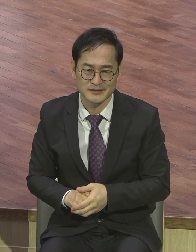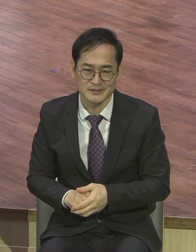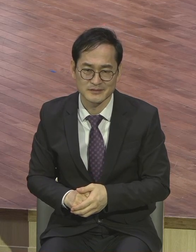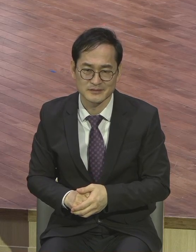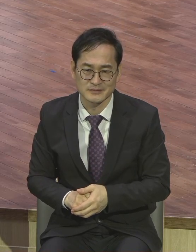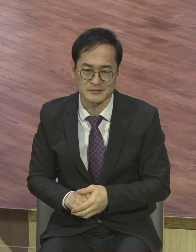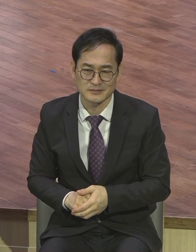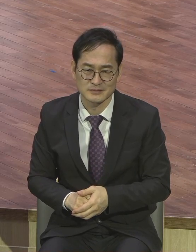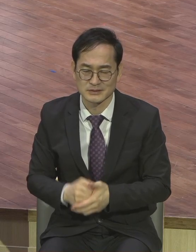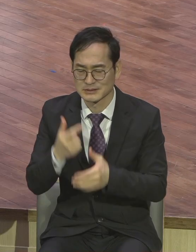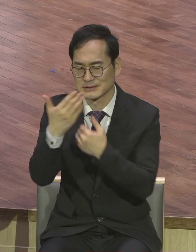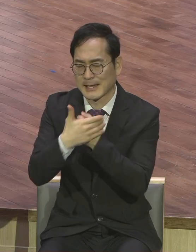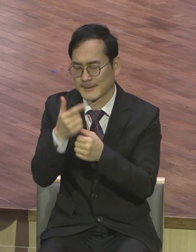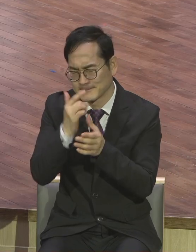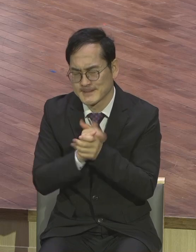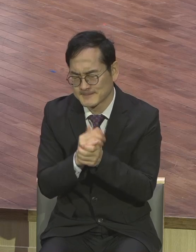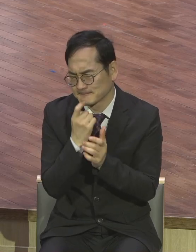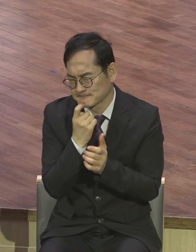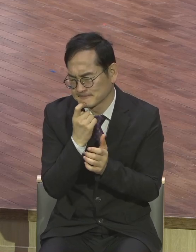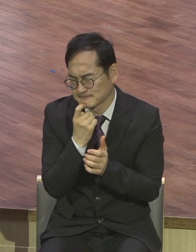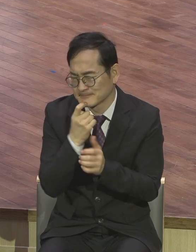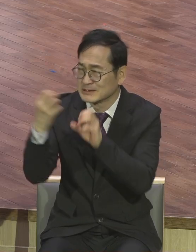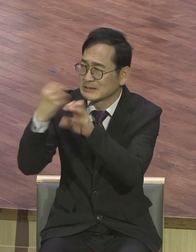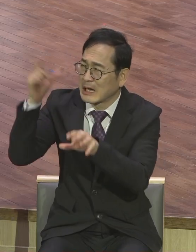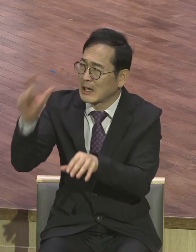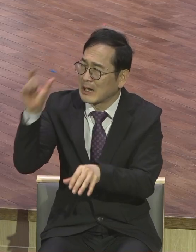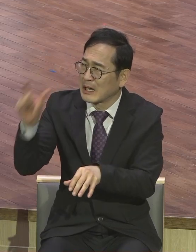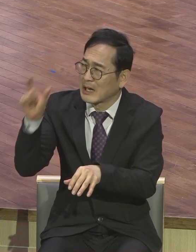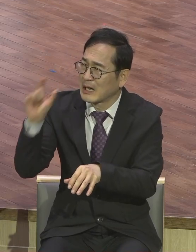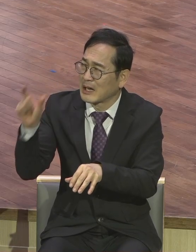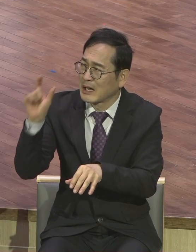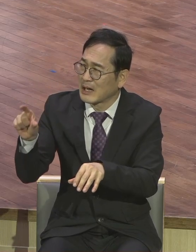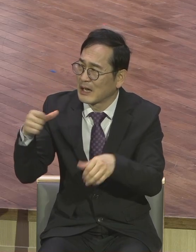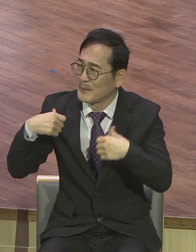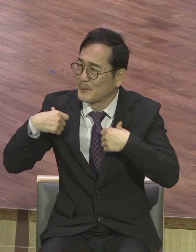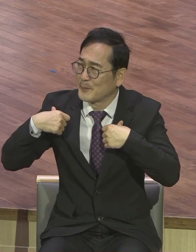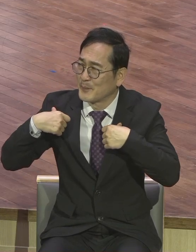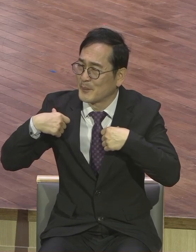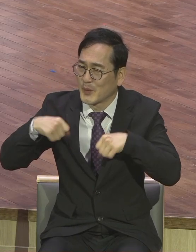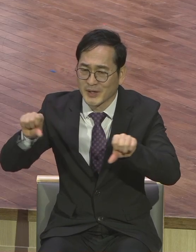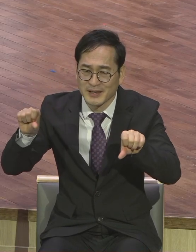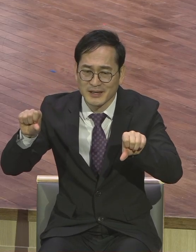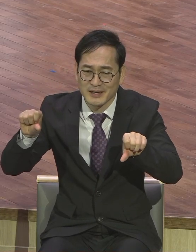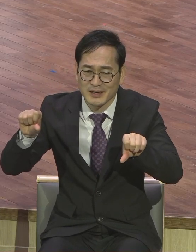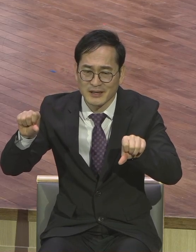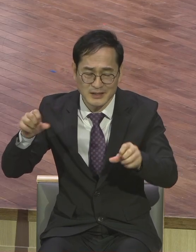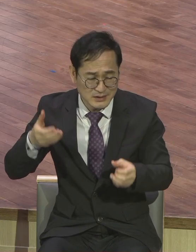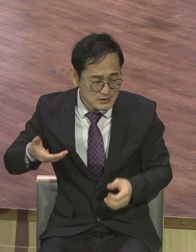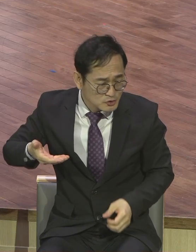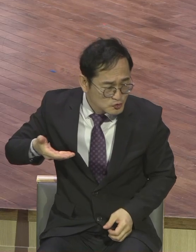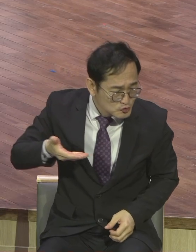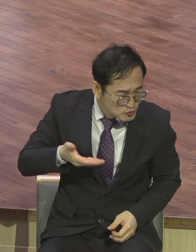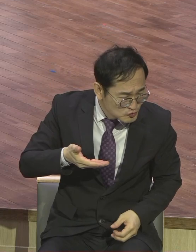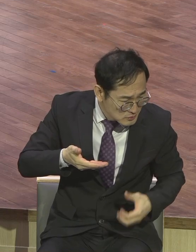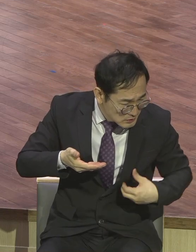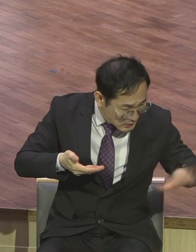낙심해버려요 참 신기하고 놀란 것이 뭐냐 꼭 응답의